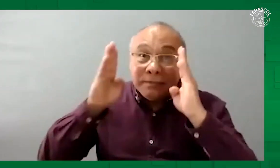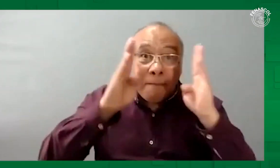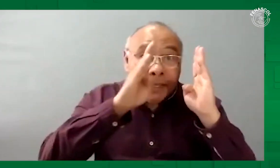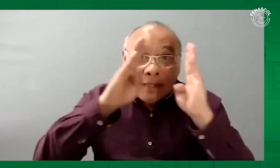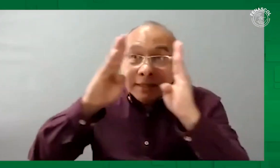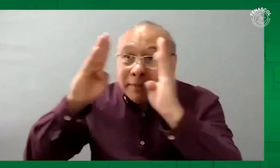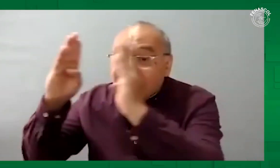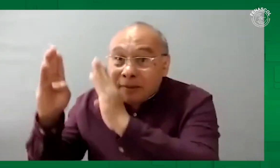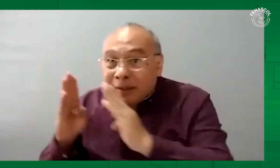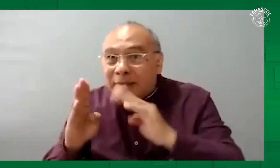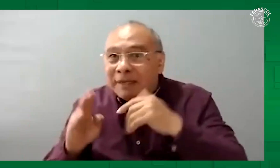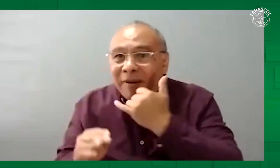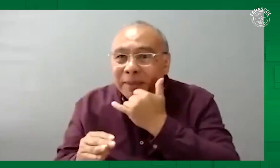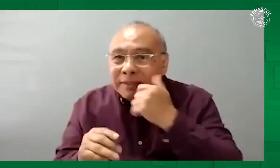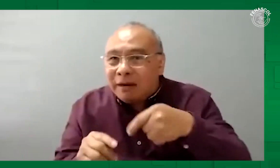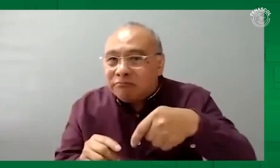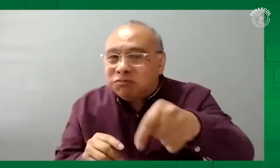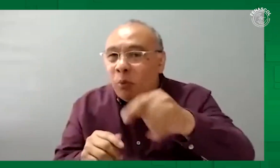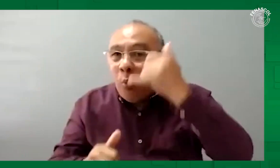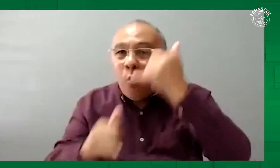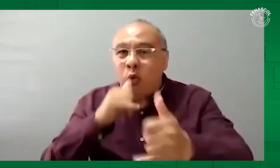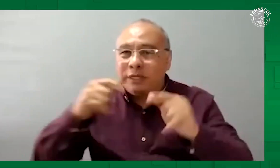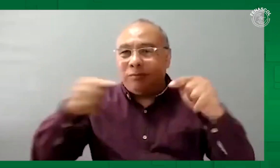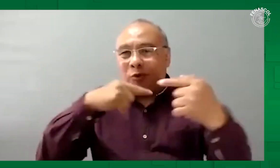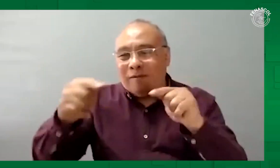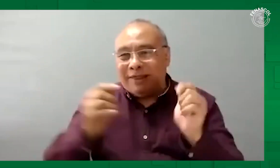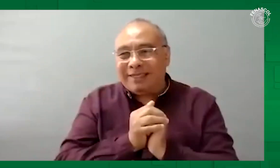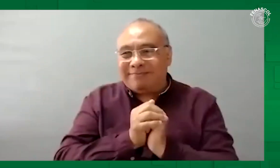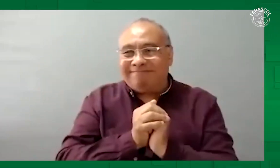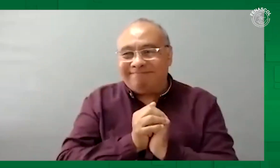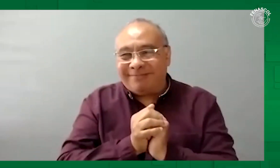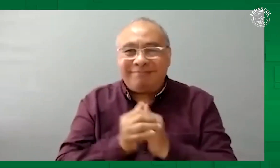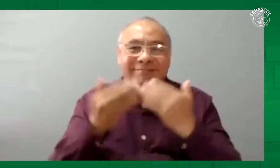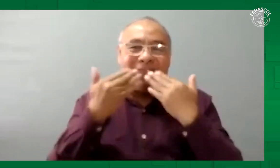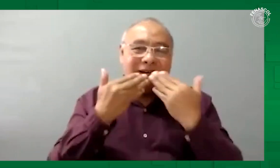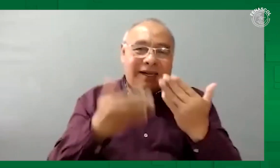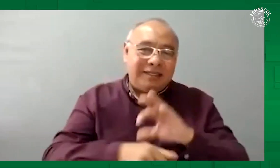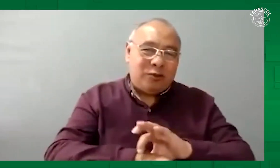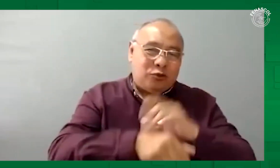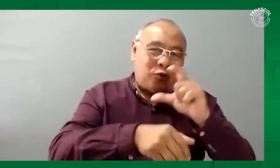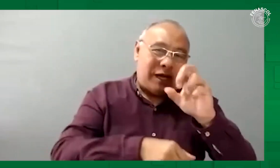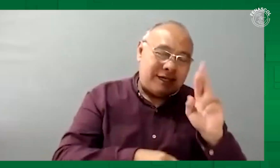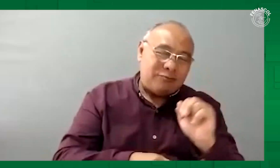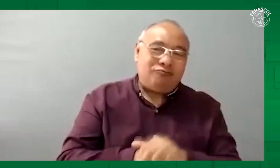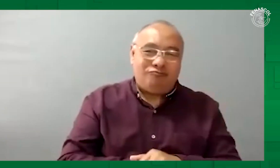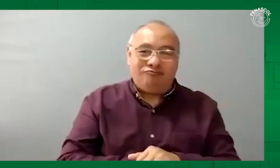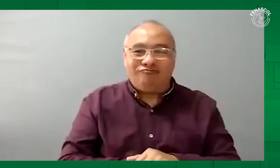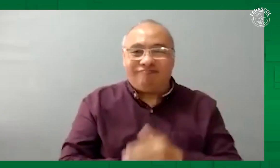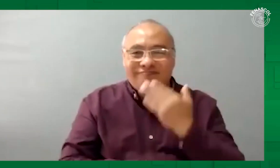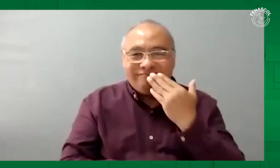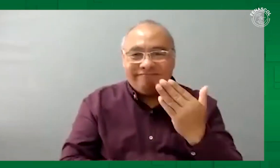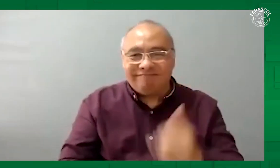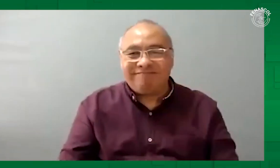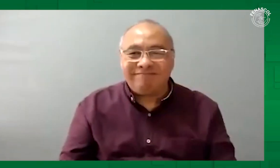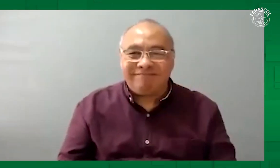comunidad sorda, los invitamos también para que ustedes estén muy pendientes de lo que va a ocurrir en este último debate. Y bueno, gracias,